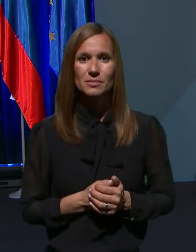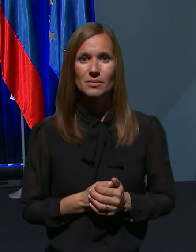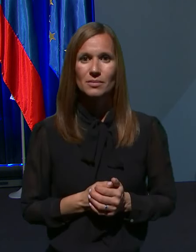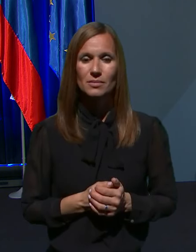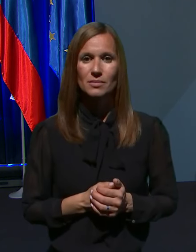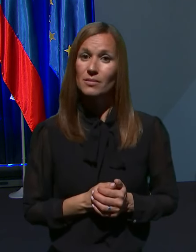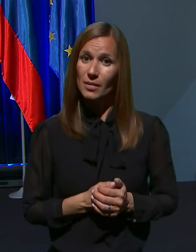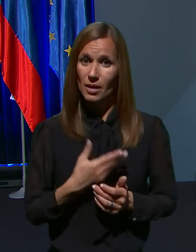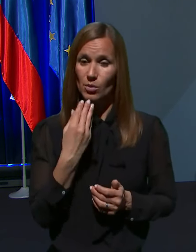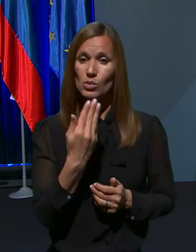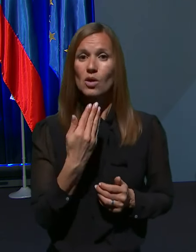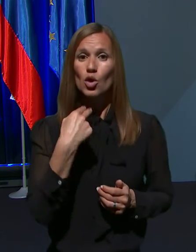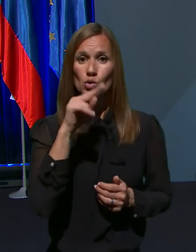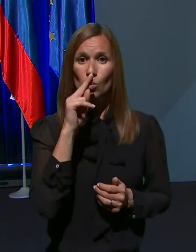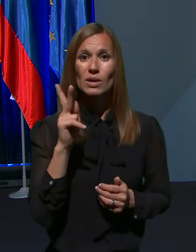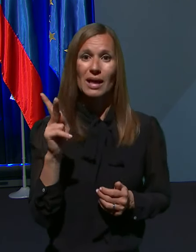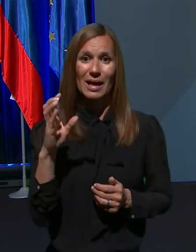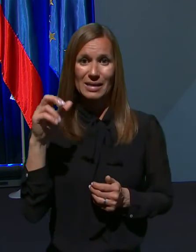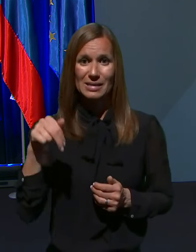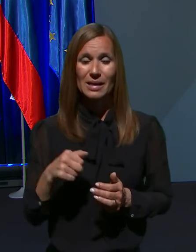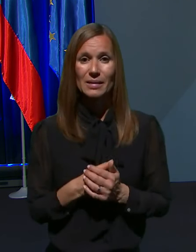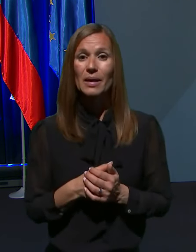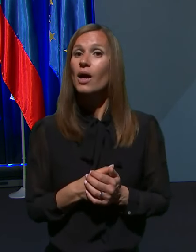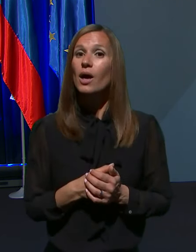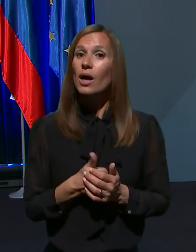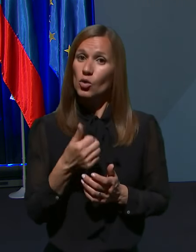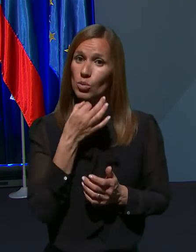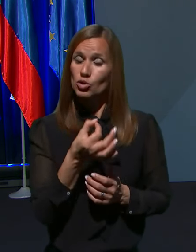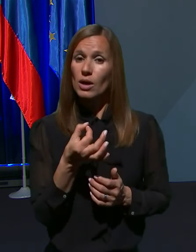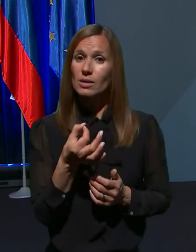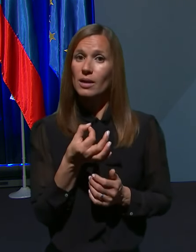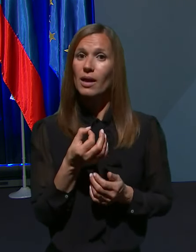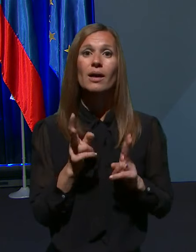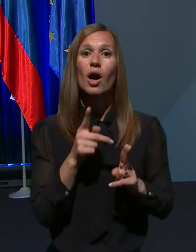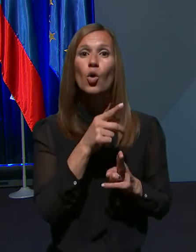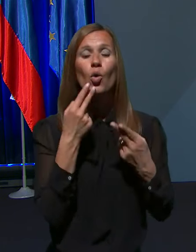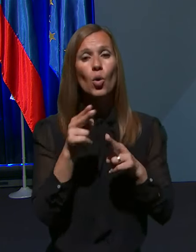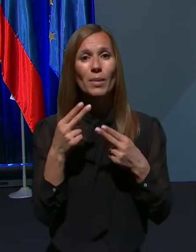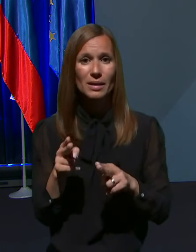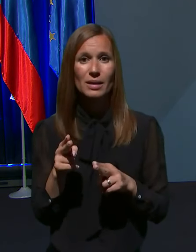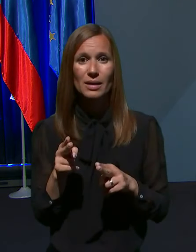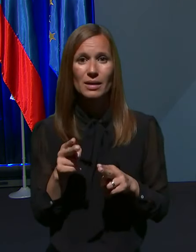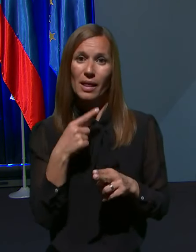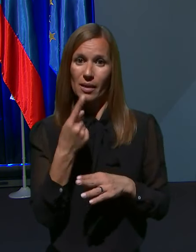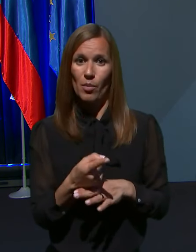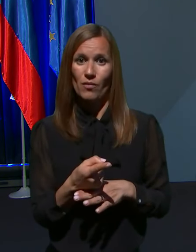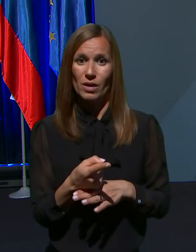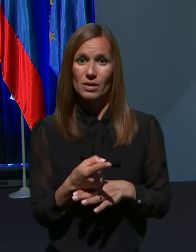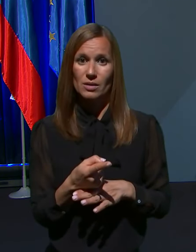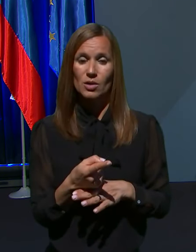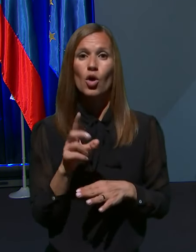Pozdravljeni gospod Kacin. Smo na vprašanje bi imel in sicer kako komentirate napoved o